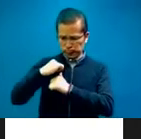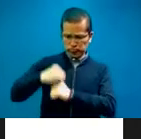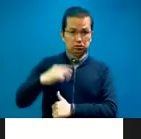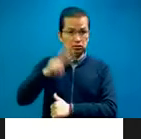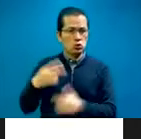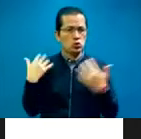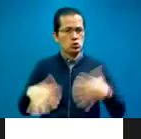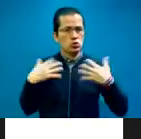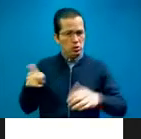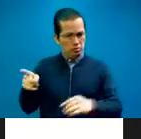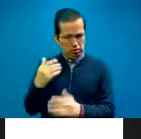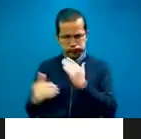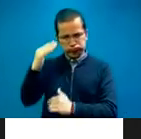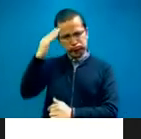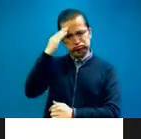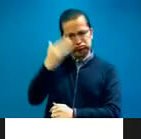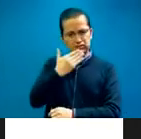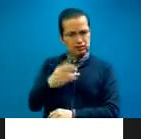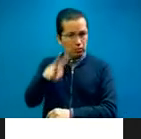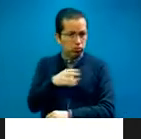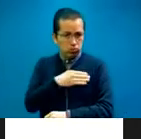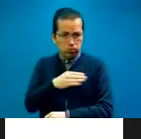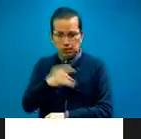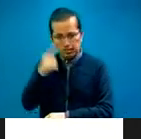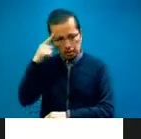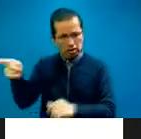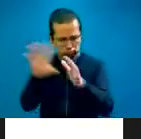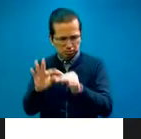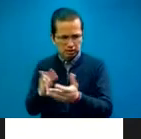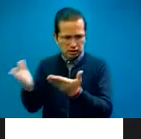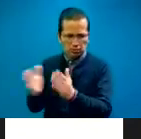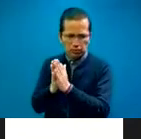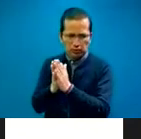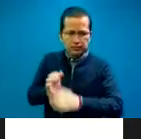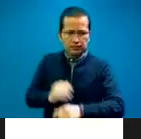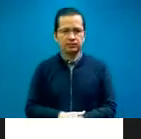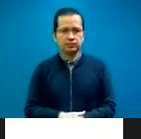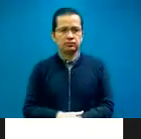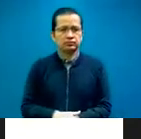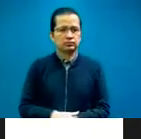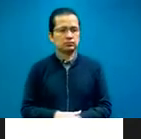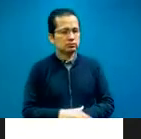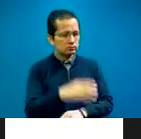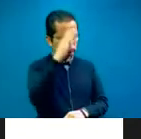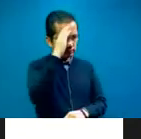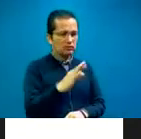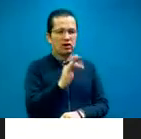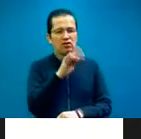mejor que ella nos platique cómo ha estado todo esto, Fer. Ay, Flor, muchas gracias por esas palabras para